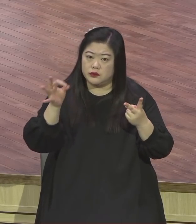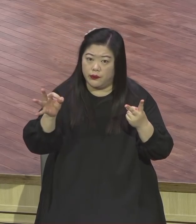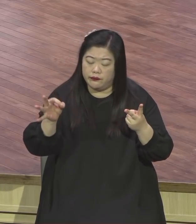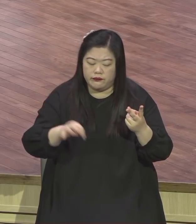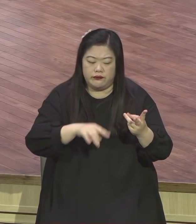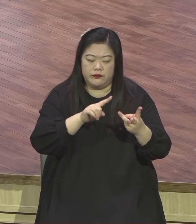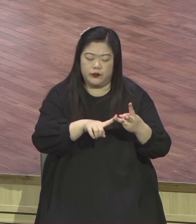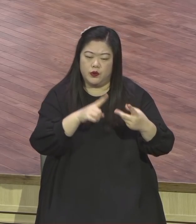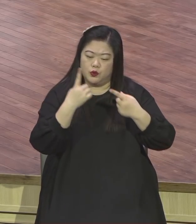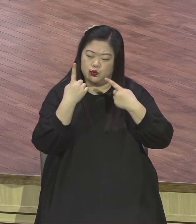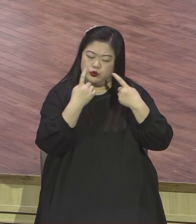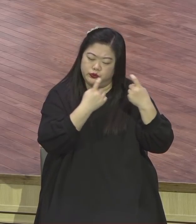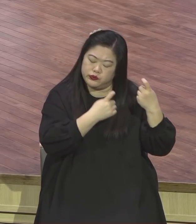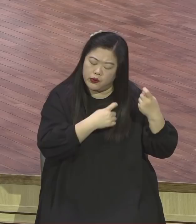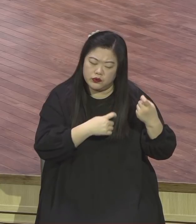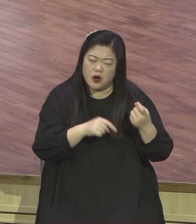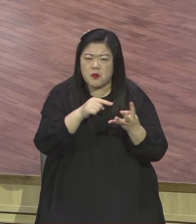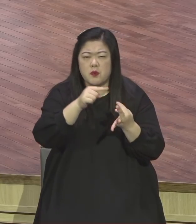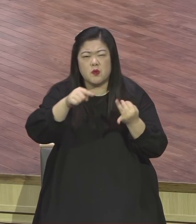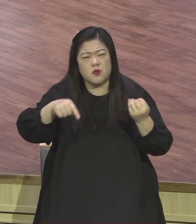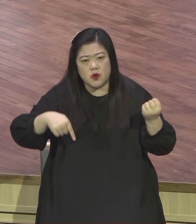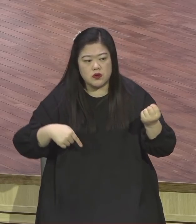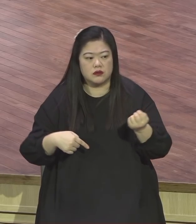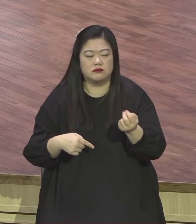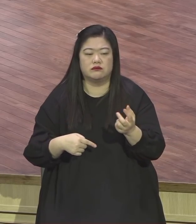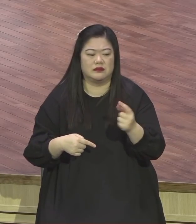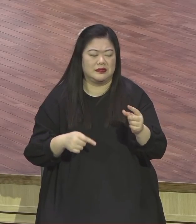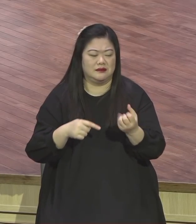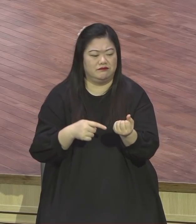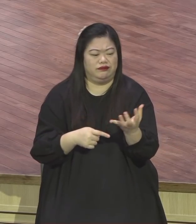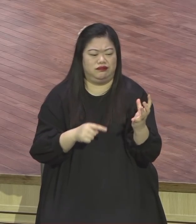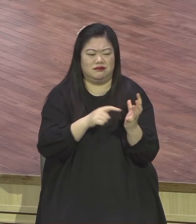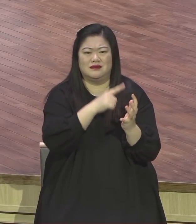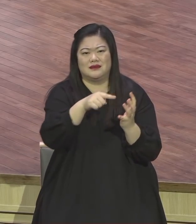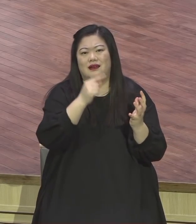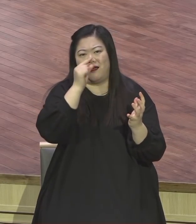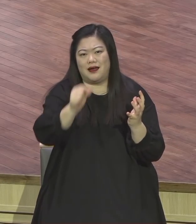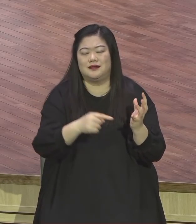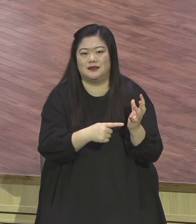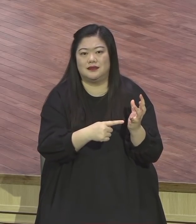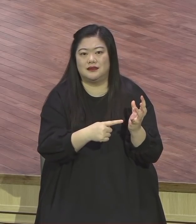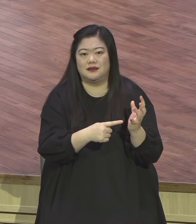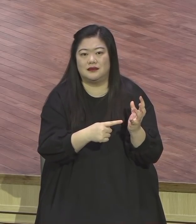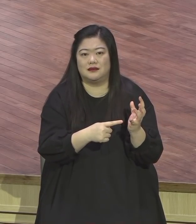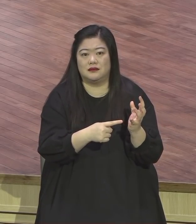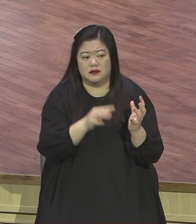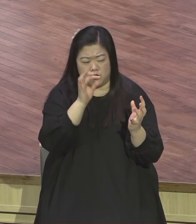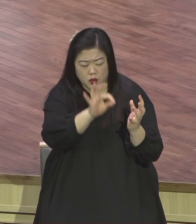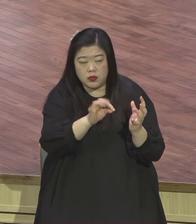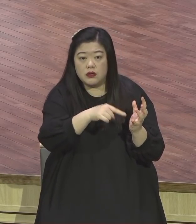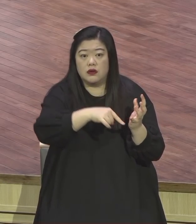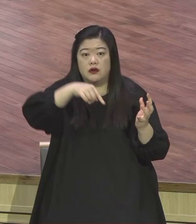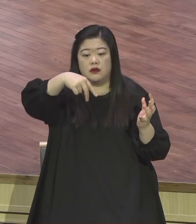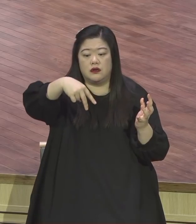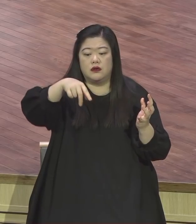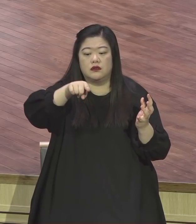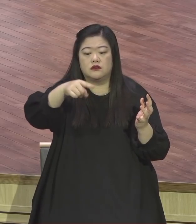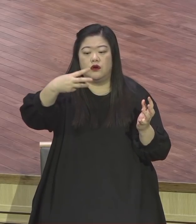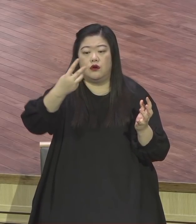한마디로 세상의 수론적인 것이 물질 때문에 크